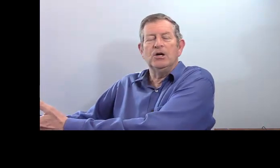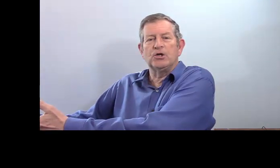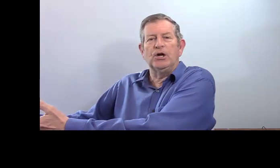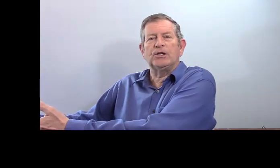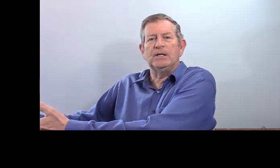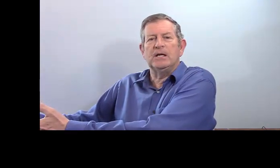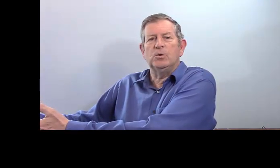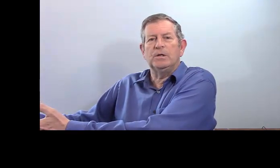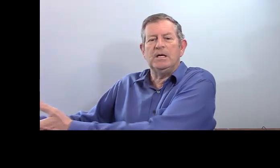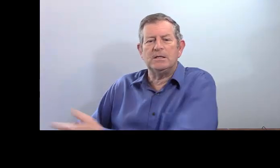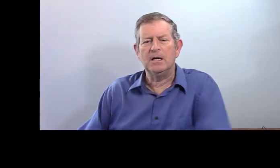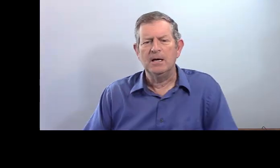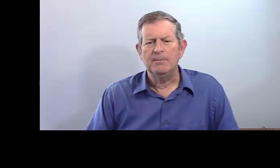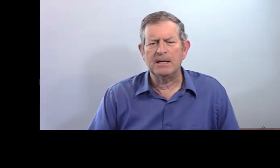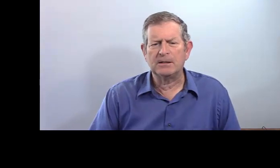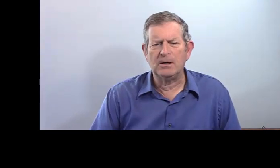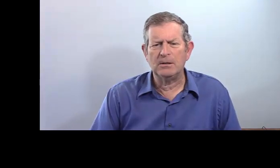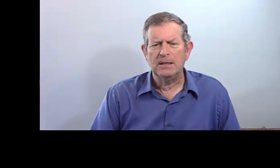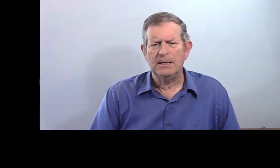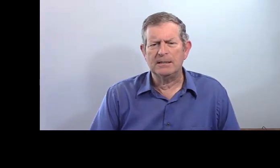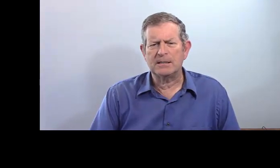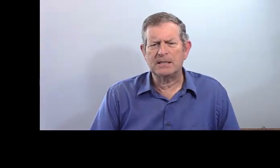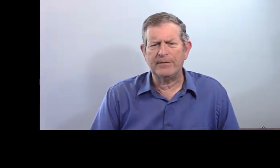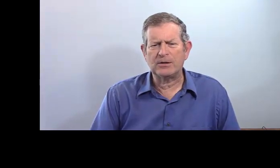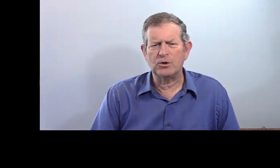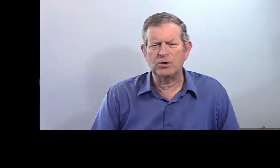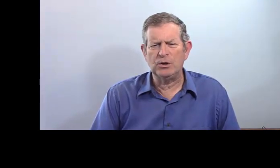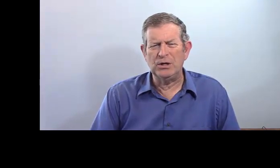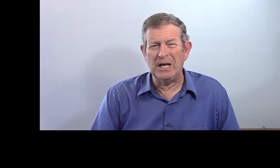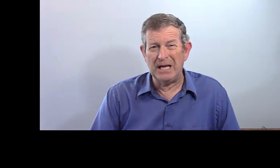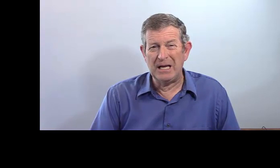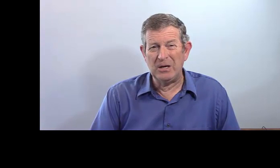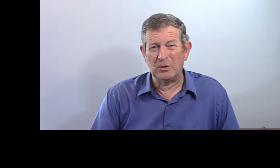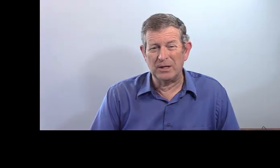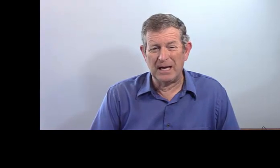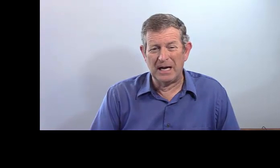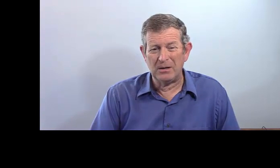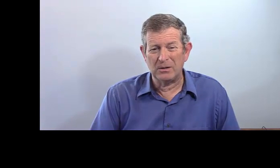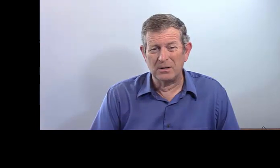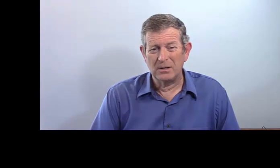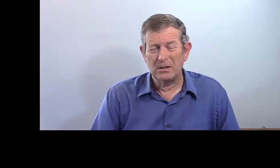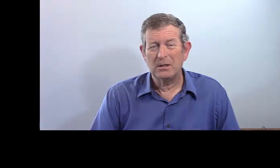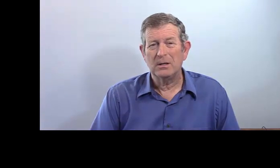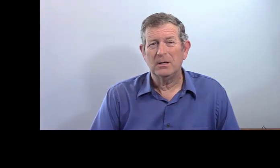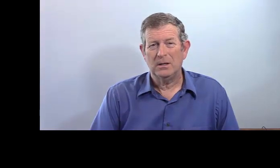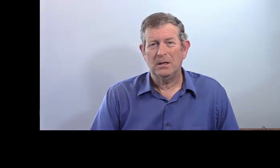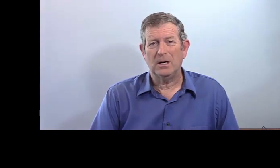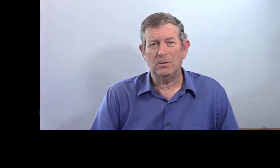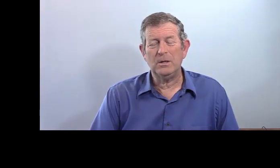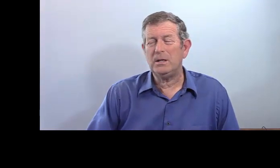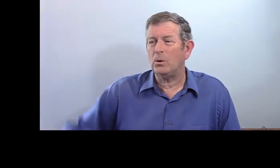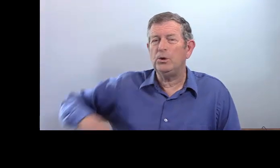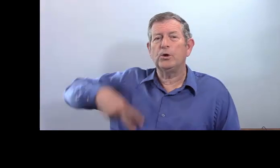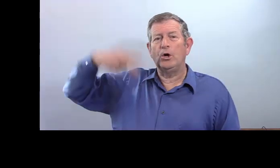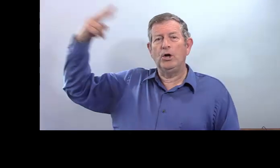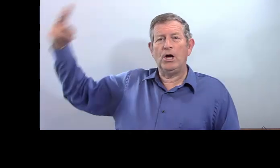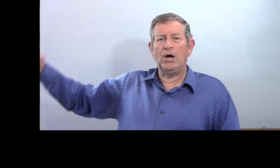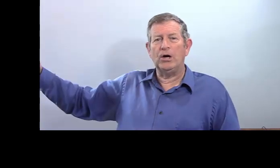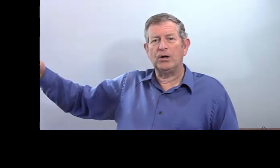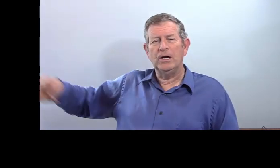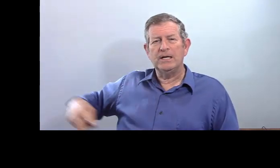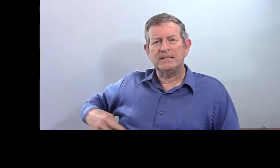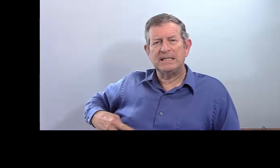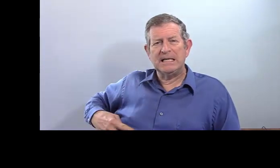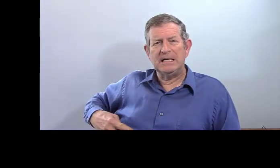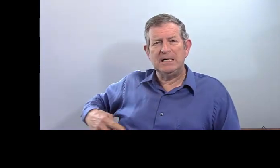sœur. Je leur donne des cookies. Maintenant, est-ce que ça va être je les regarde ? Je les regarde. Ah oui. Au lieu de